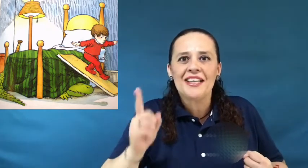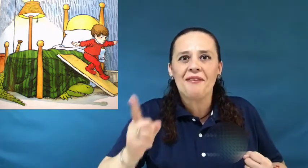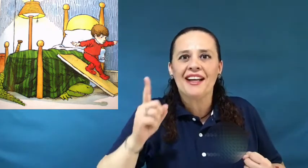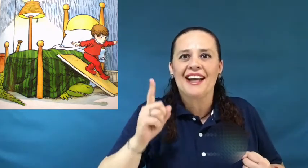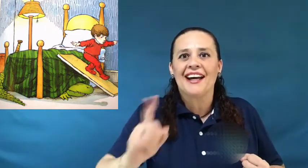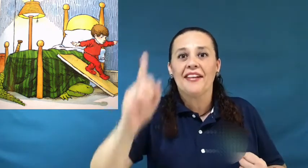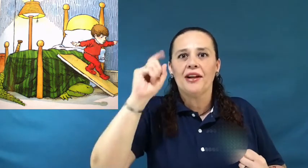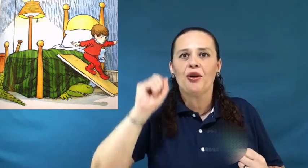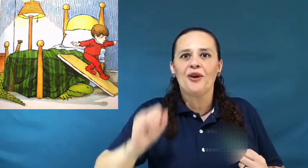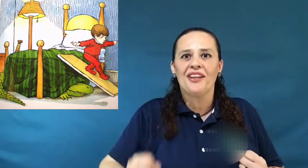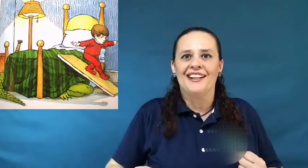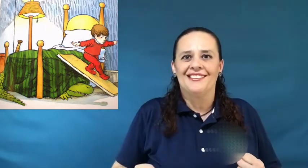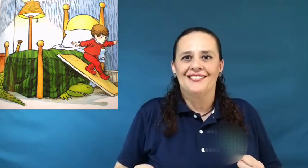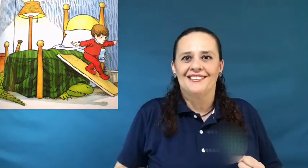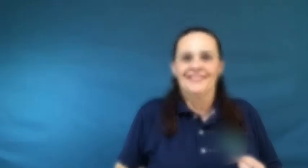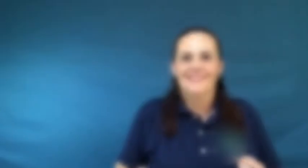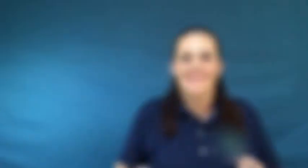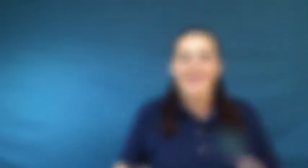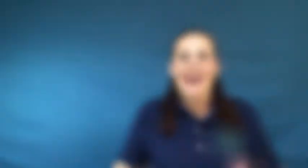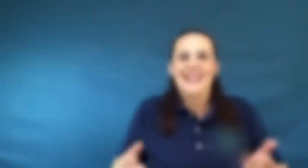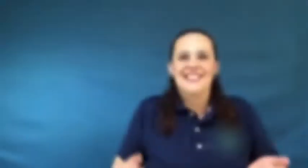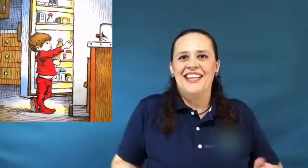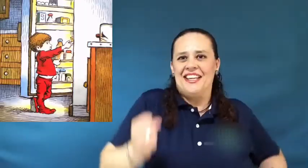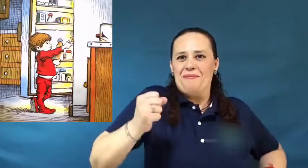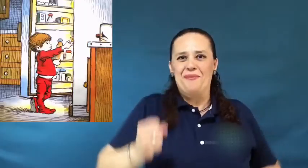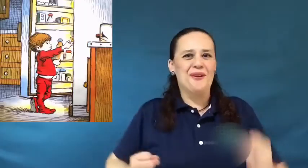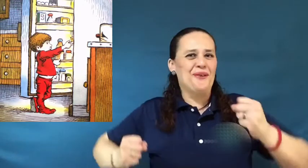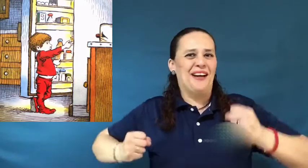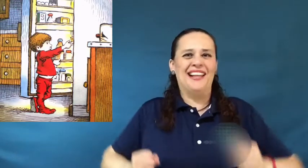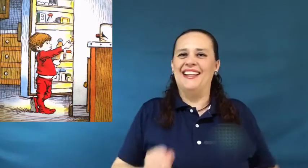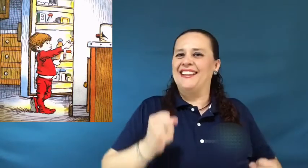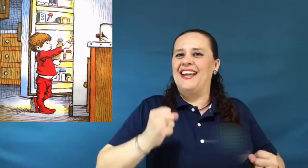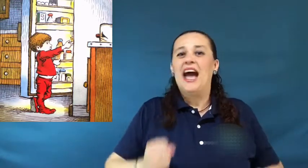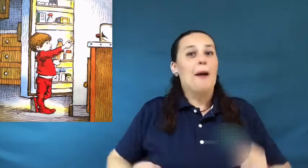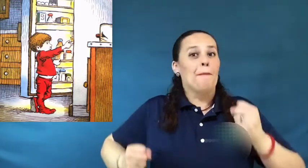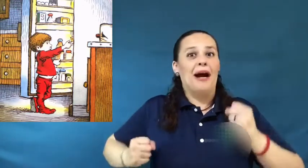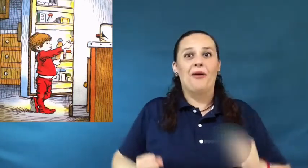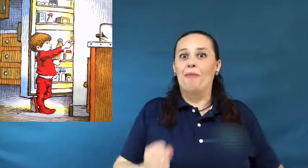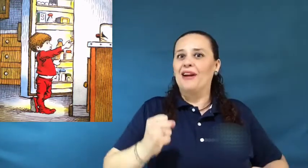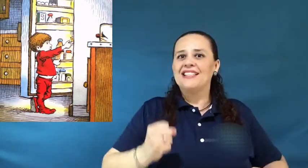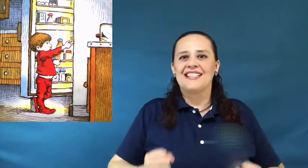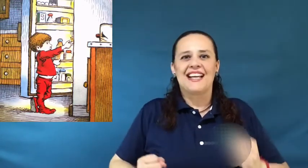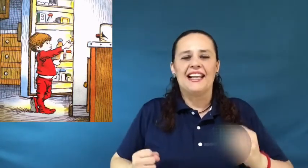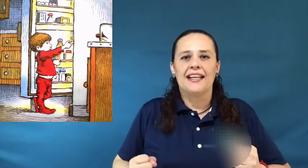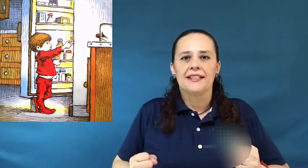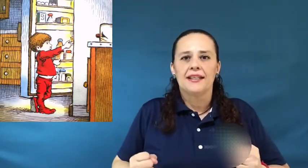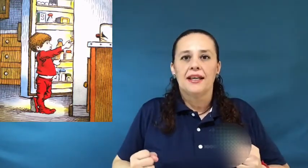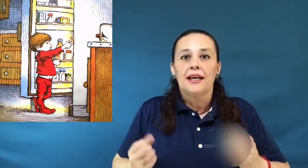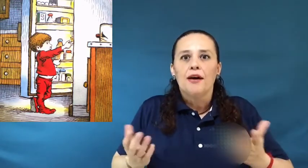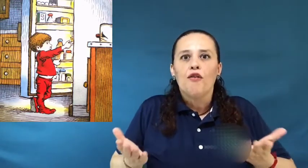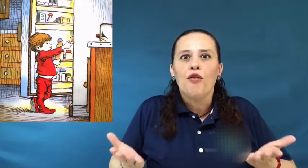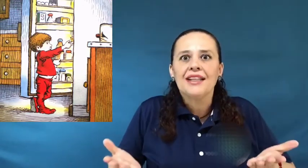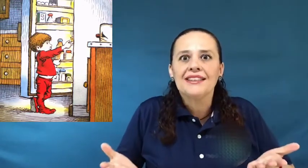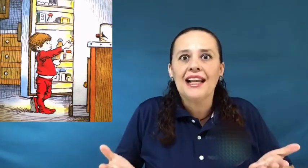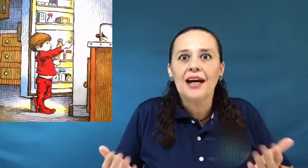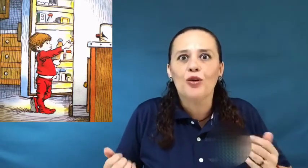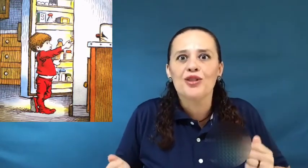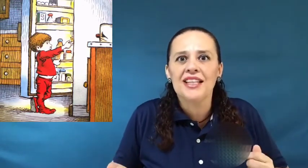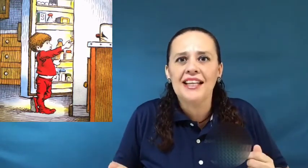iba a encargar del cocodrilo. Así que muy valiente bajó por las escaleras. Fue hasta la cocina,